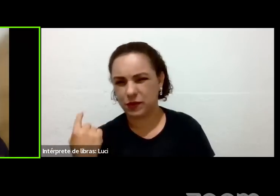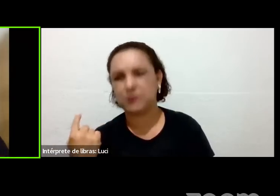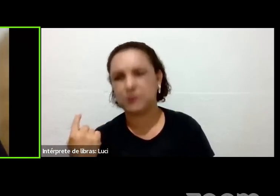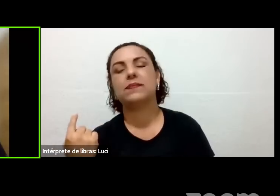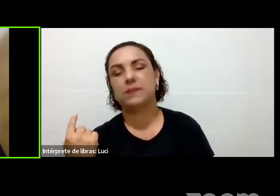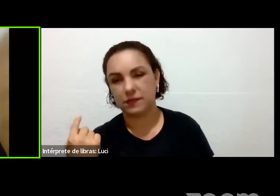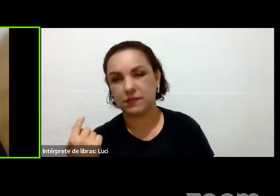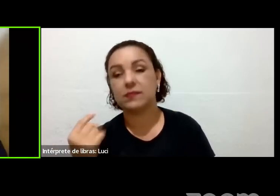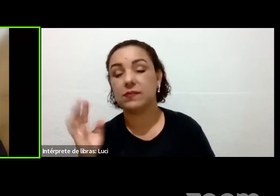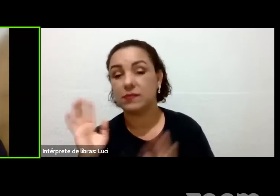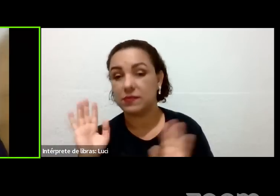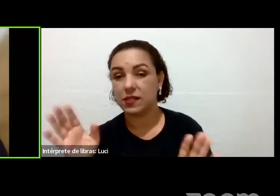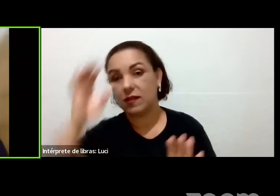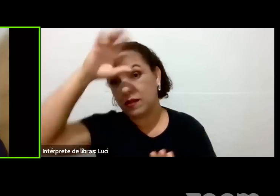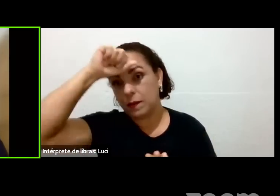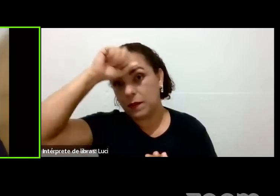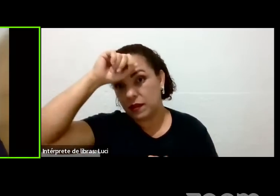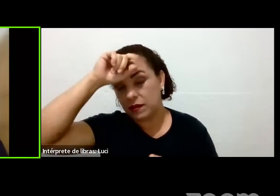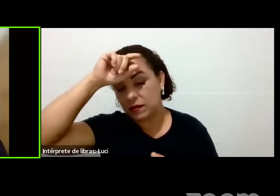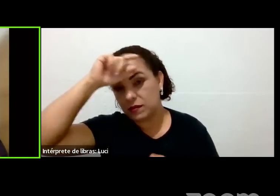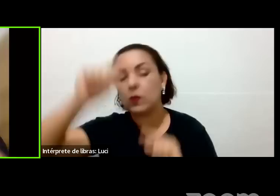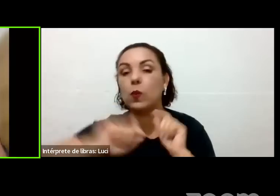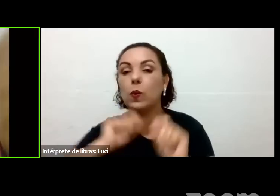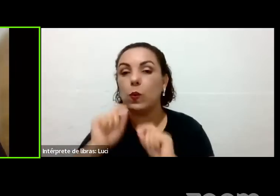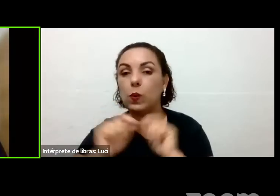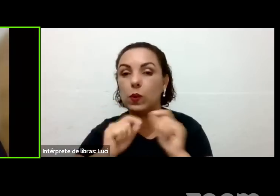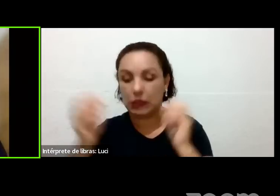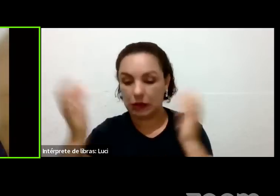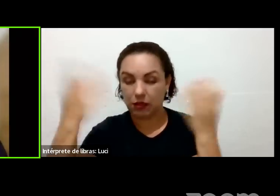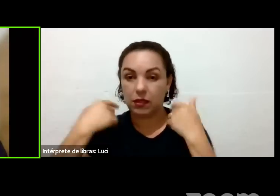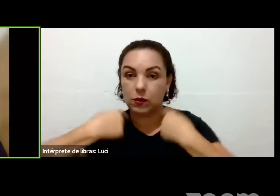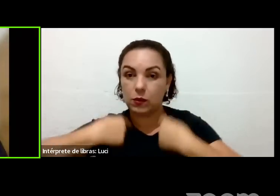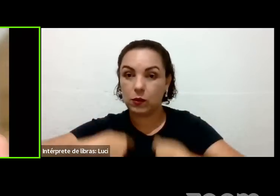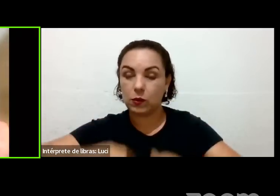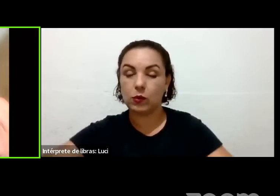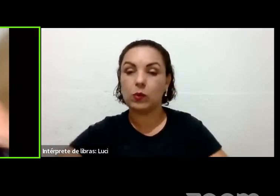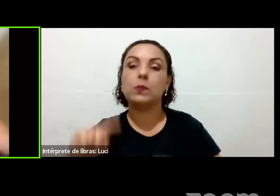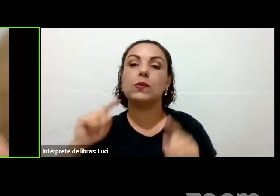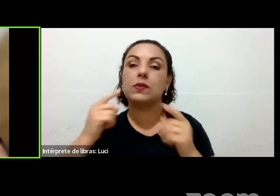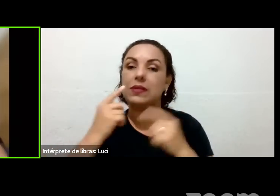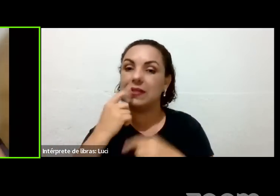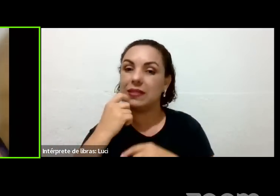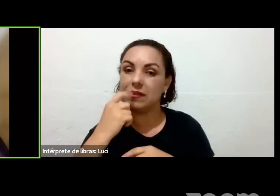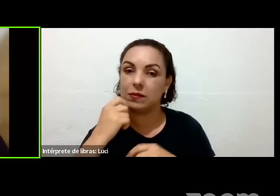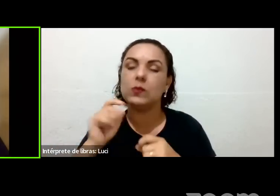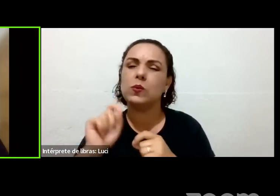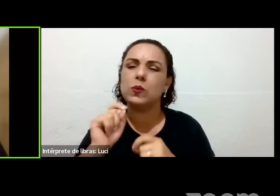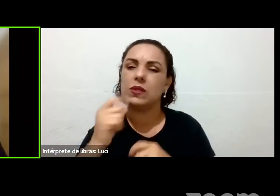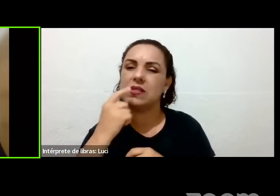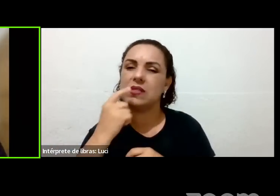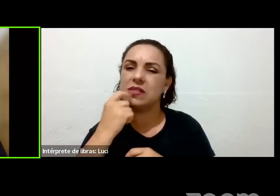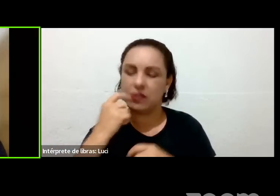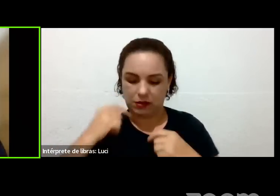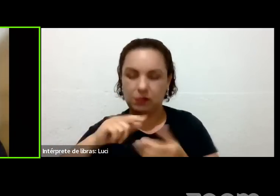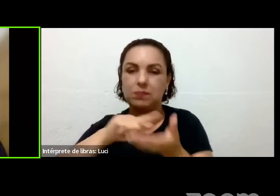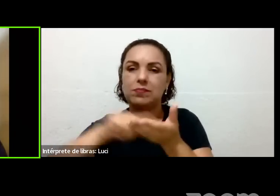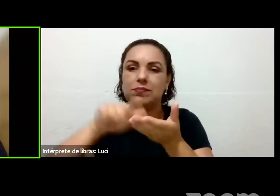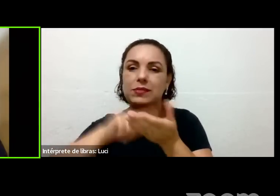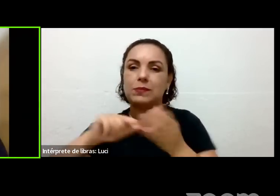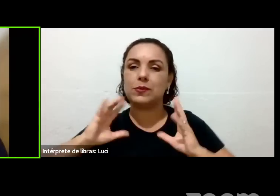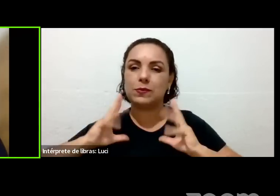Quando você tem um ambiente limpo, até pessoas que têm câncer, com a ajuda da medicina, a tendência é ter um